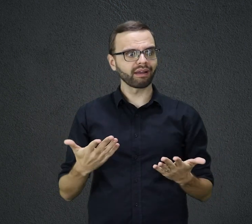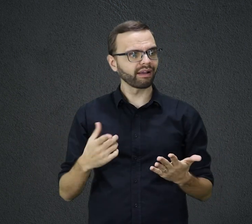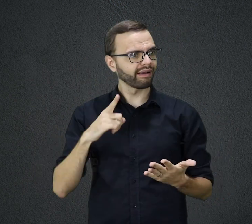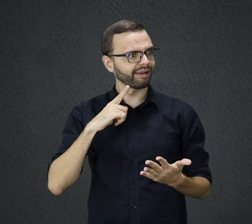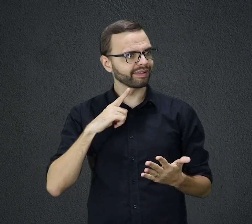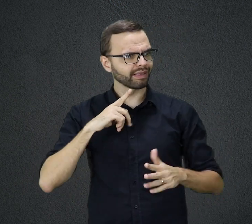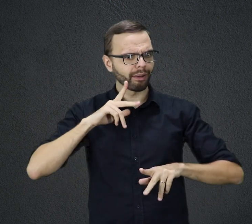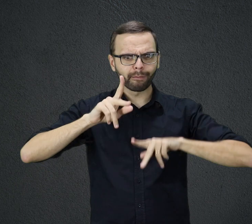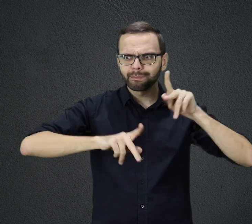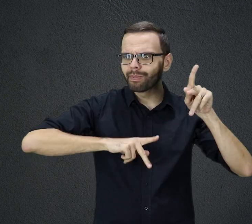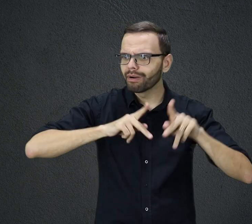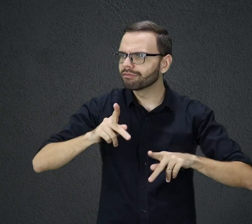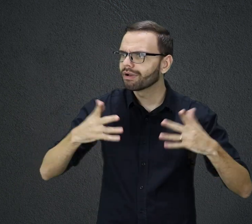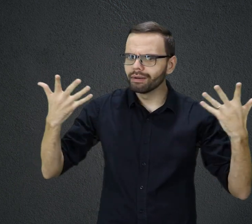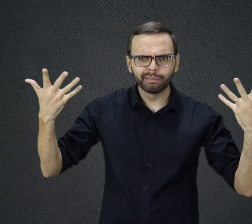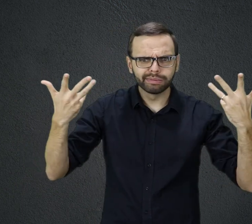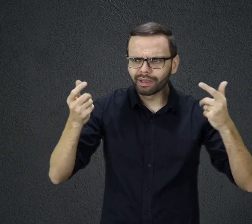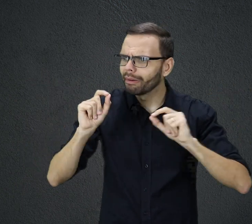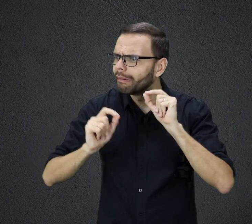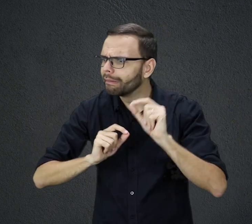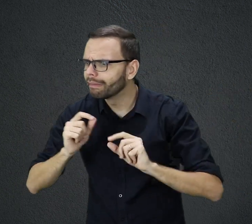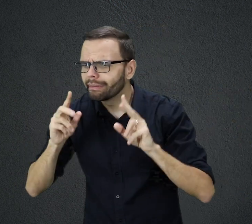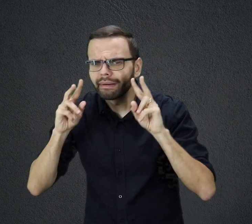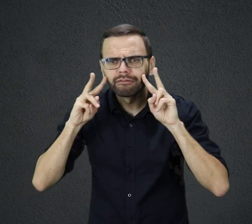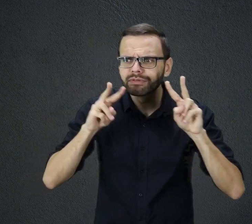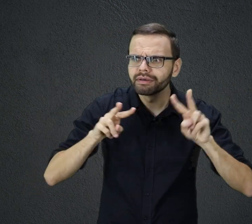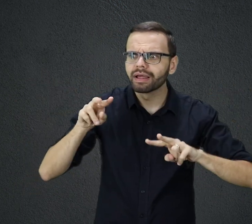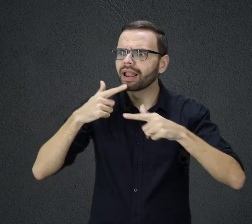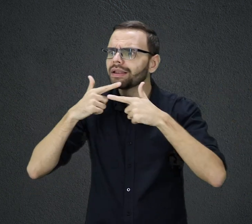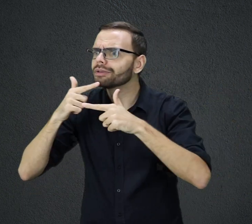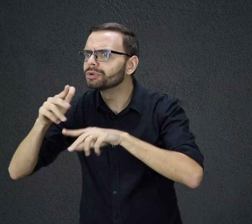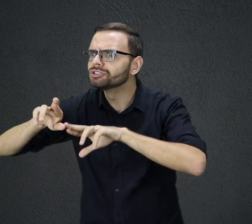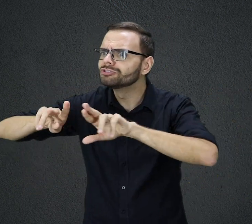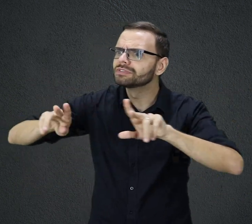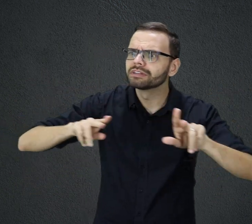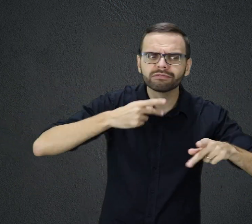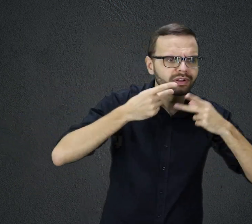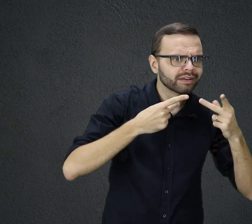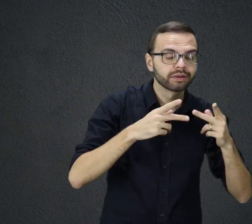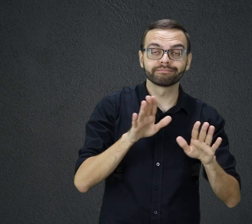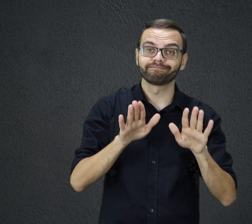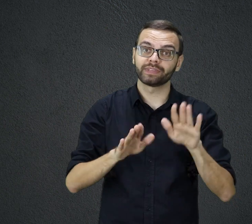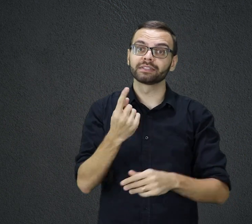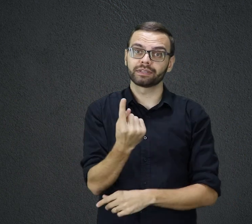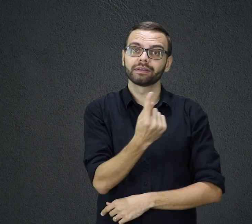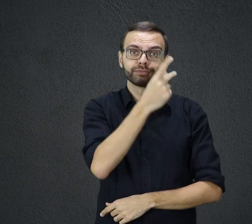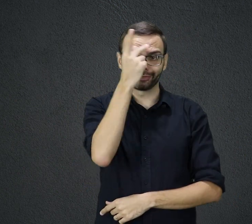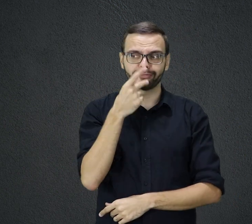atônitas, sem entender o que significava tudo aquilo. Alguns zombaram, dizendo que os seguidores de Jesus